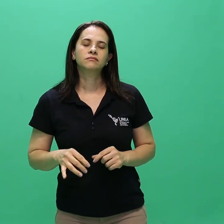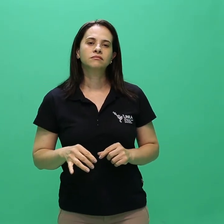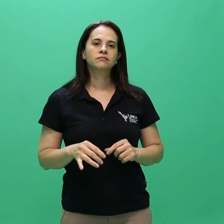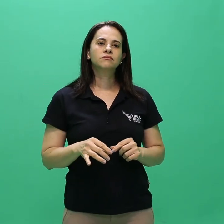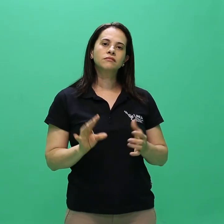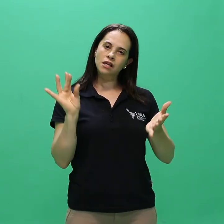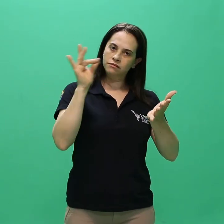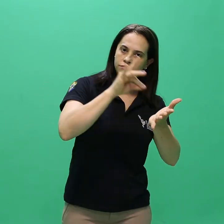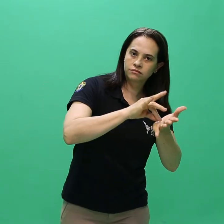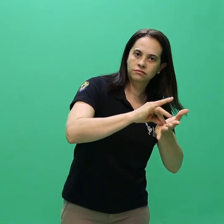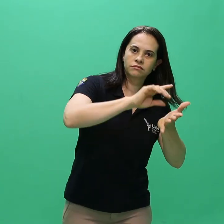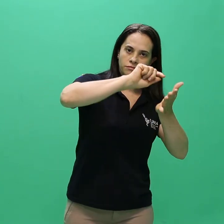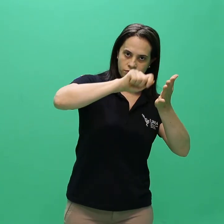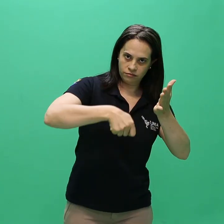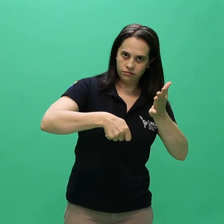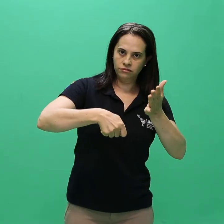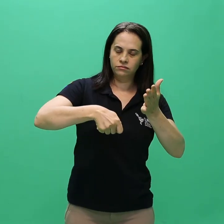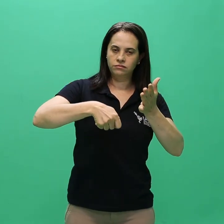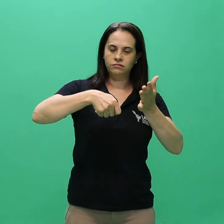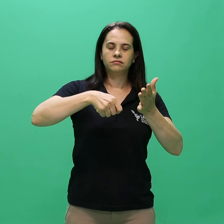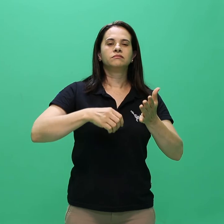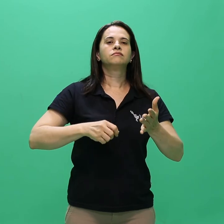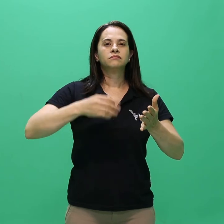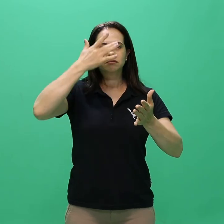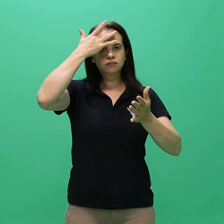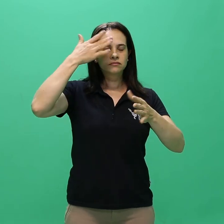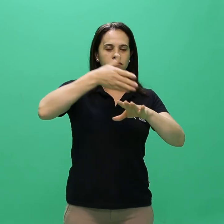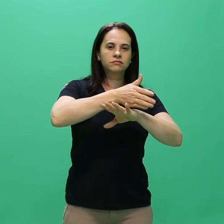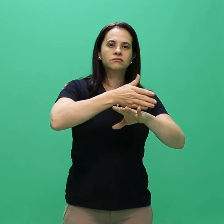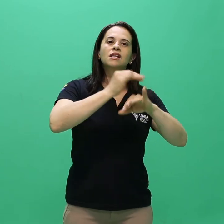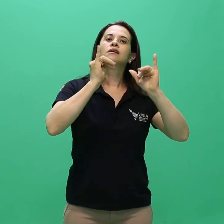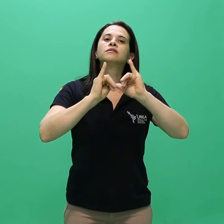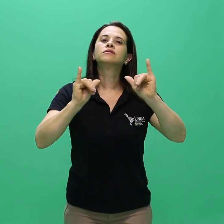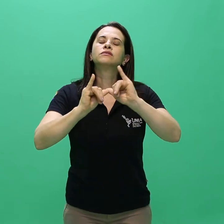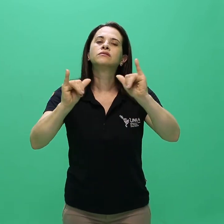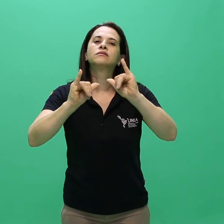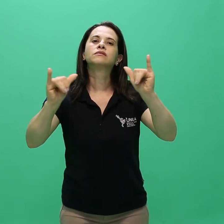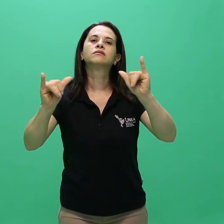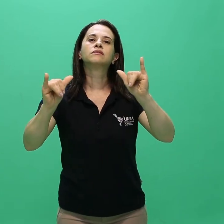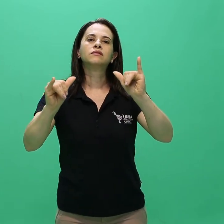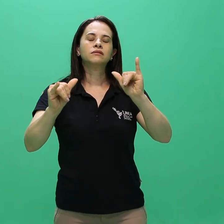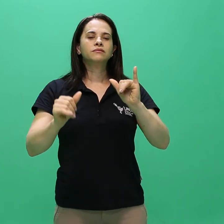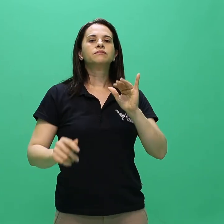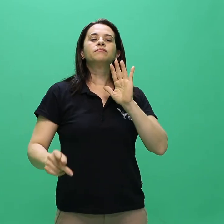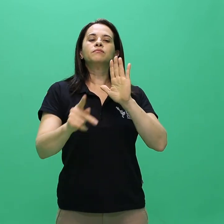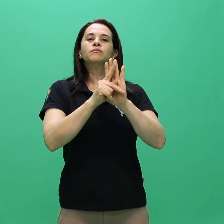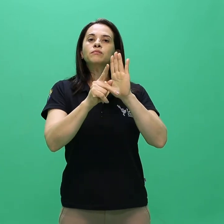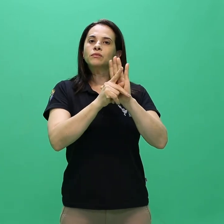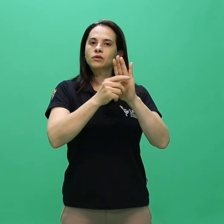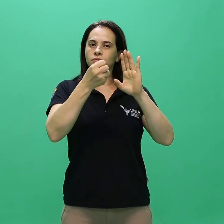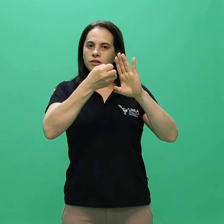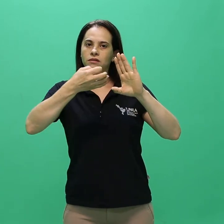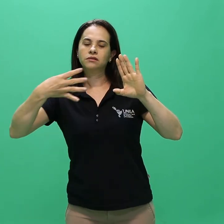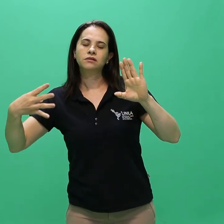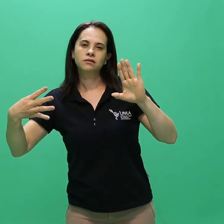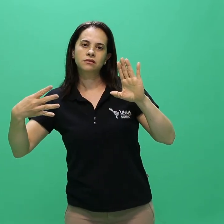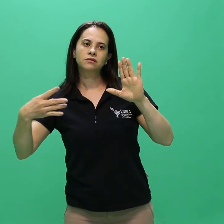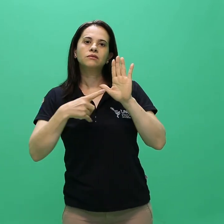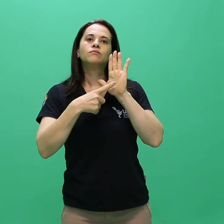edital próprio a ser publicado na data provável de 1º de novembro de 2018, no portal de